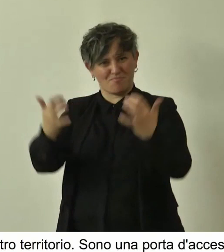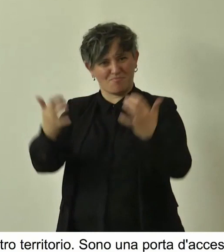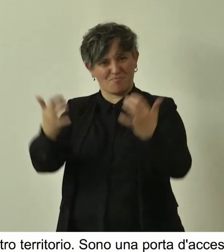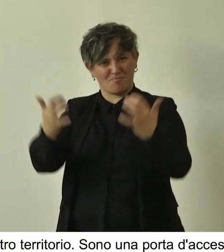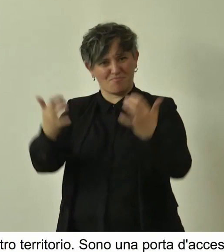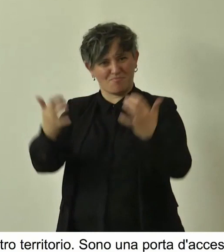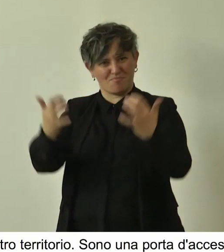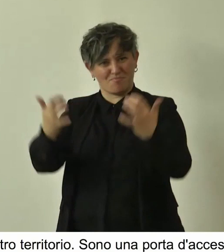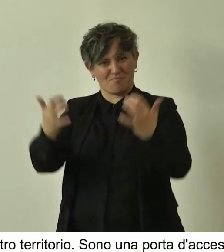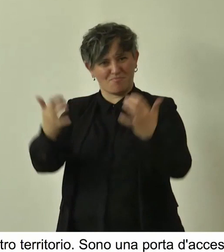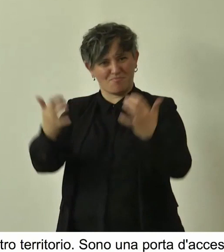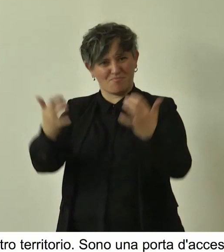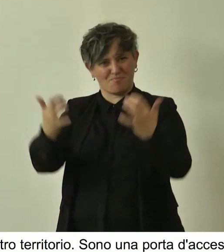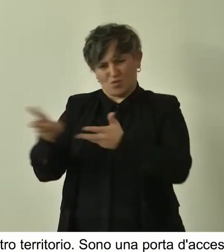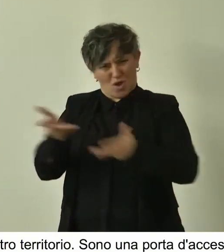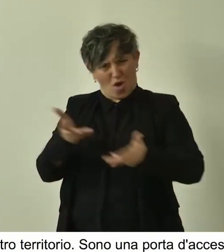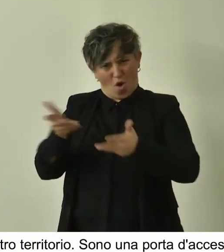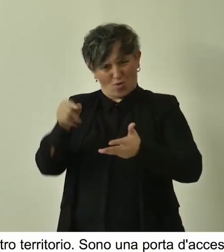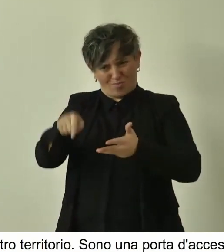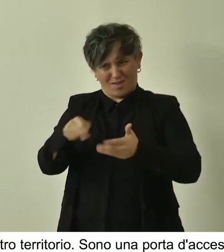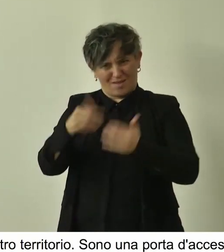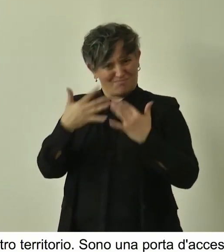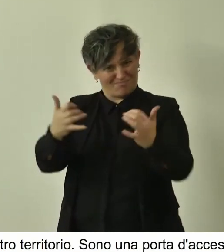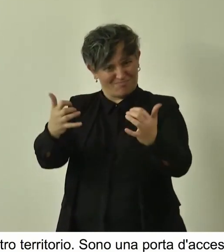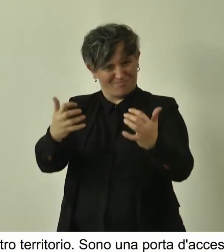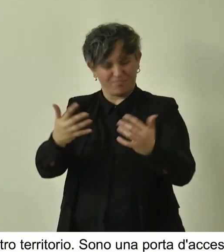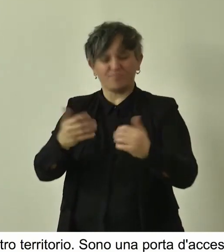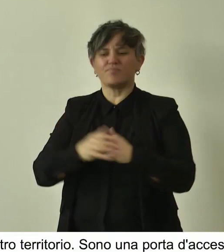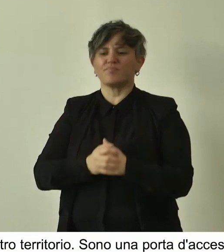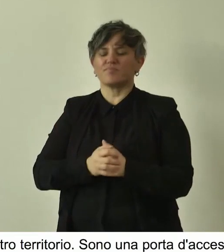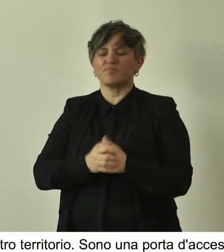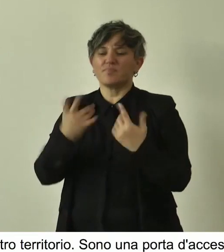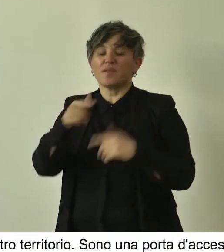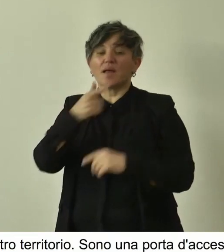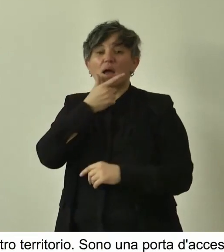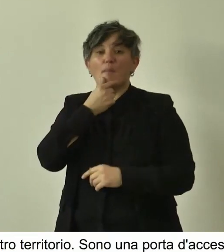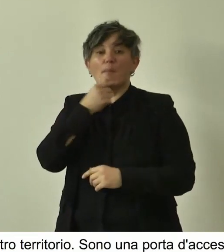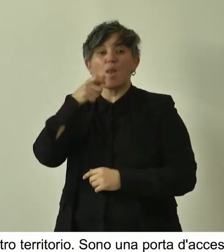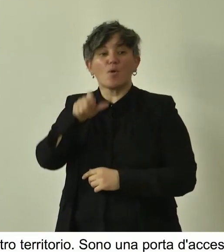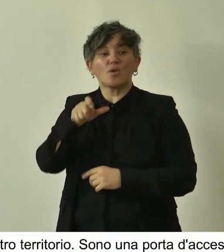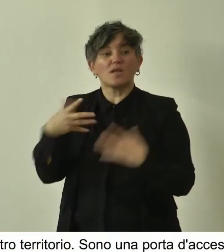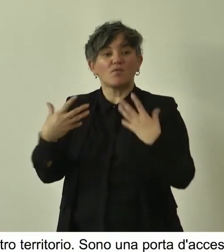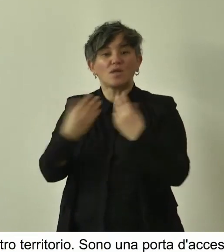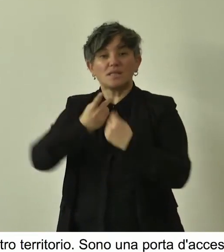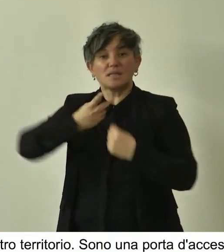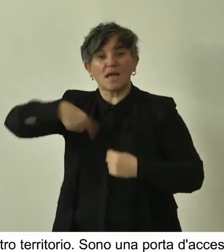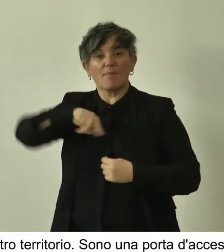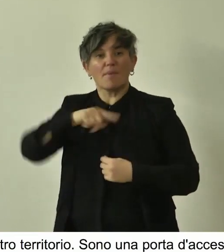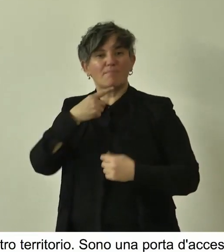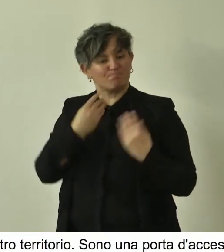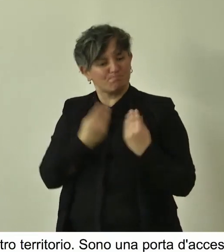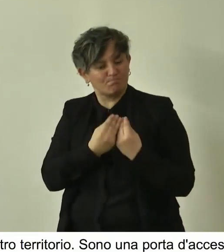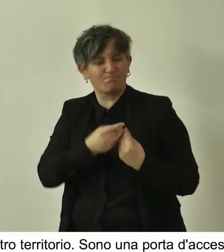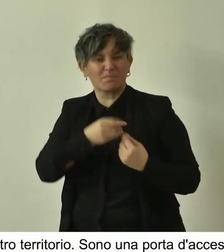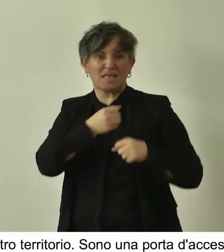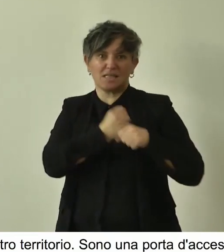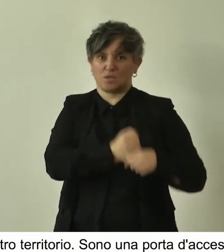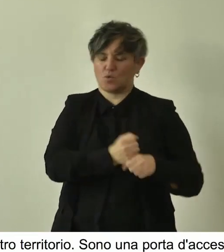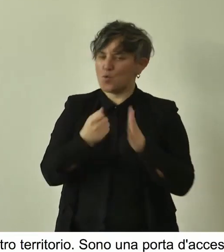degli ospiti qui. Ed è bello perché con noi ci sono istituzioni